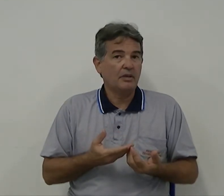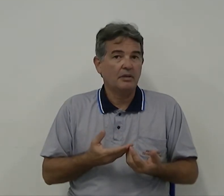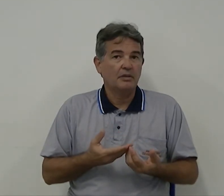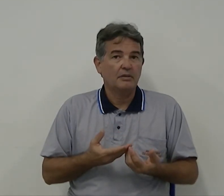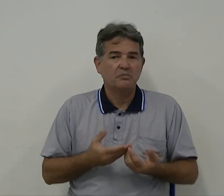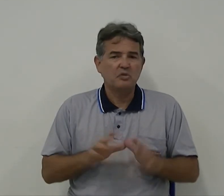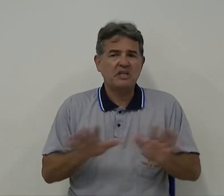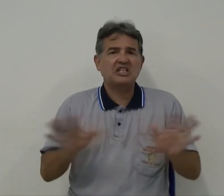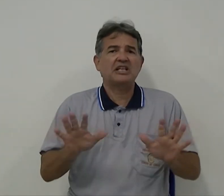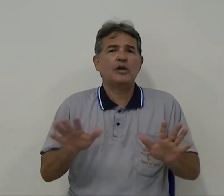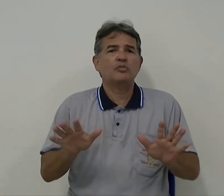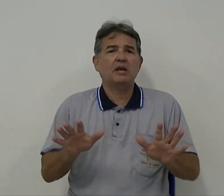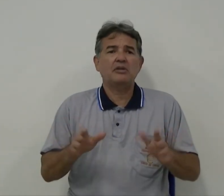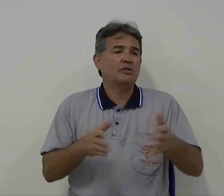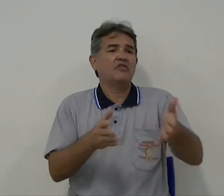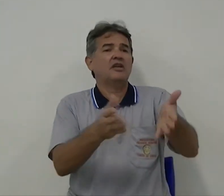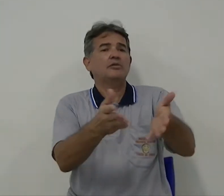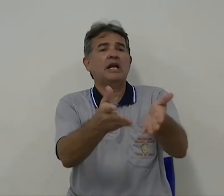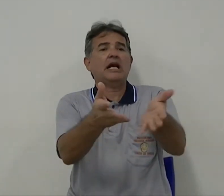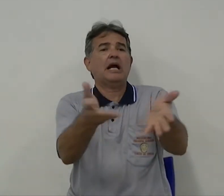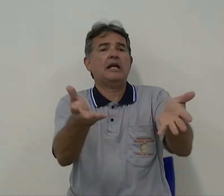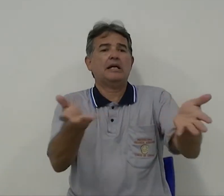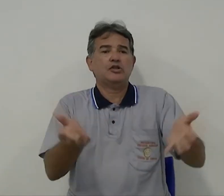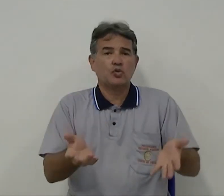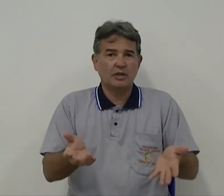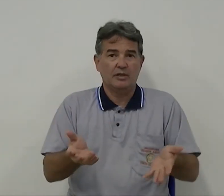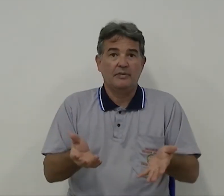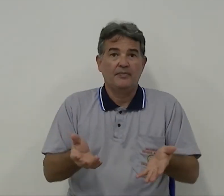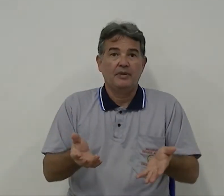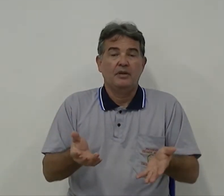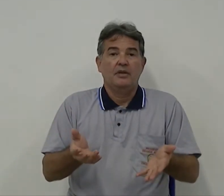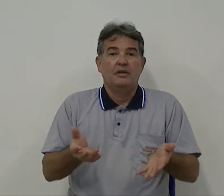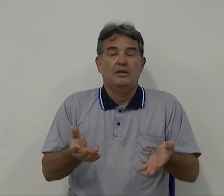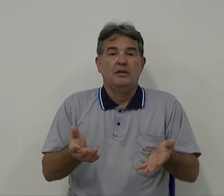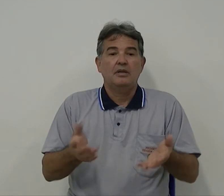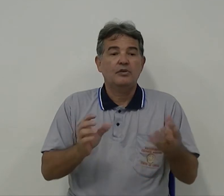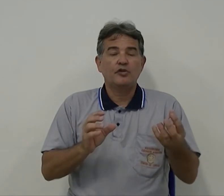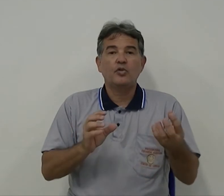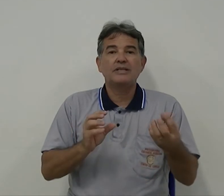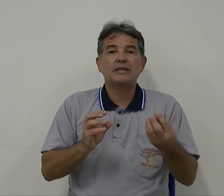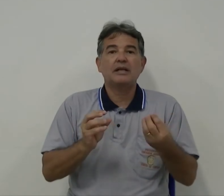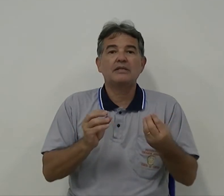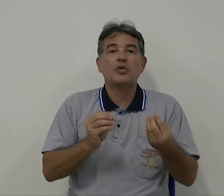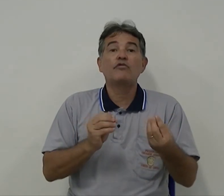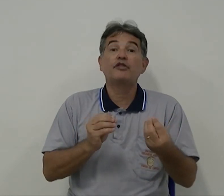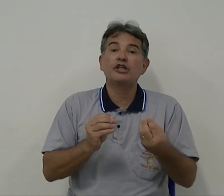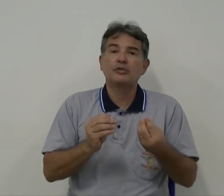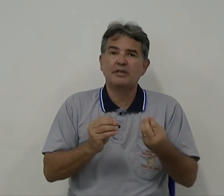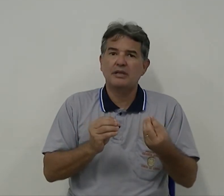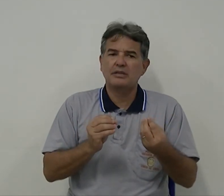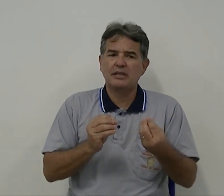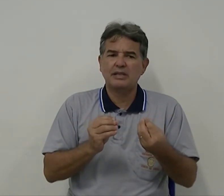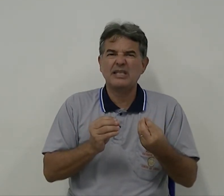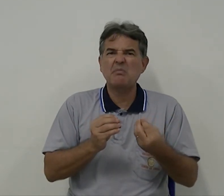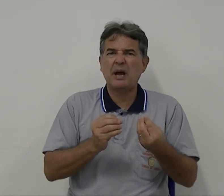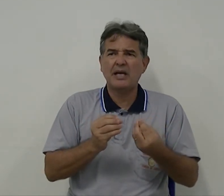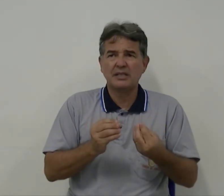não precisa de laudo médico, não está vendo? Não está na cara aí que é surda. Então ficou esse conflito, esse impasse